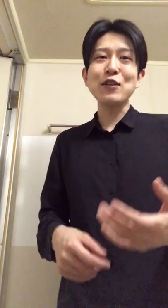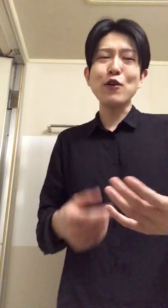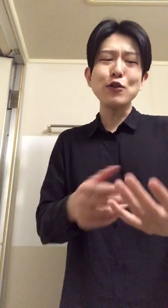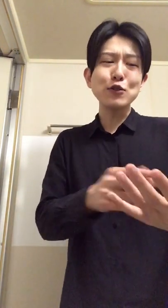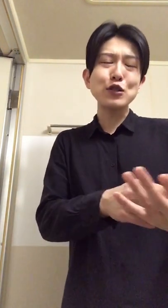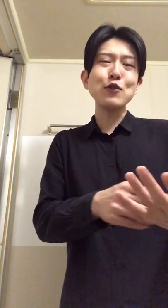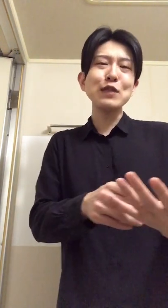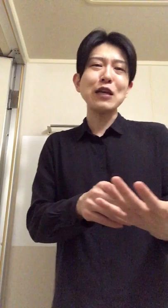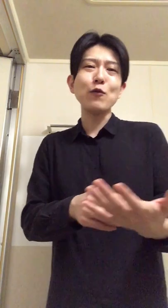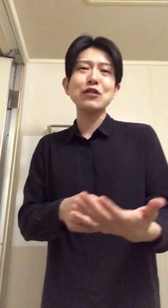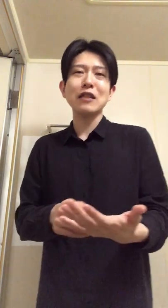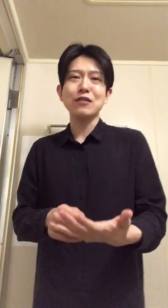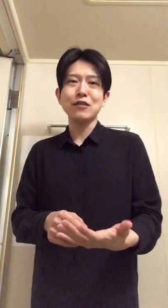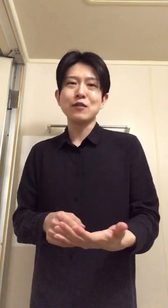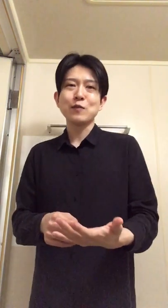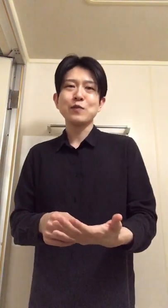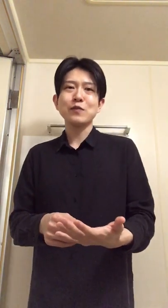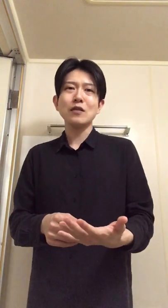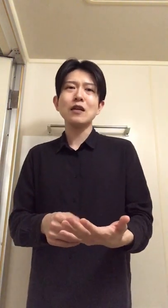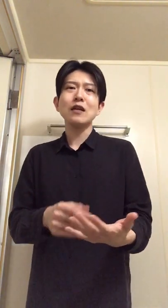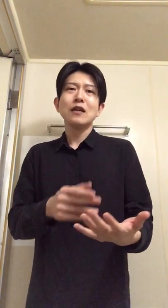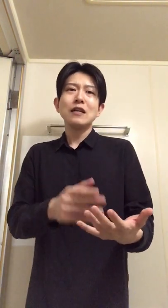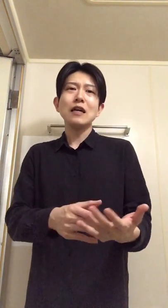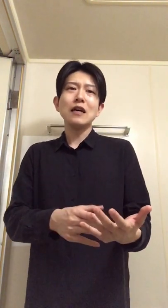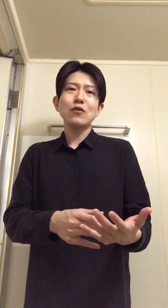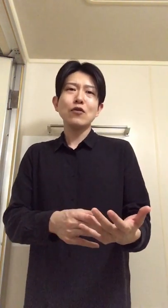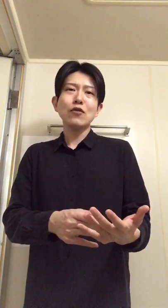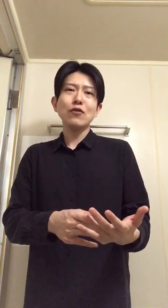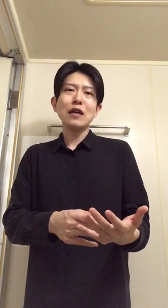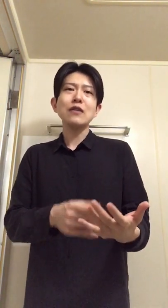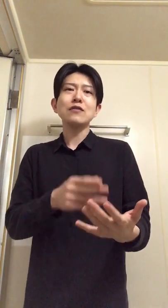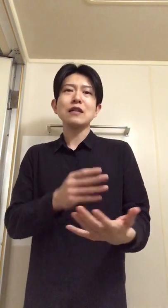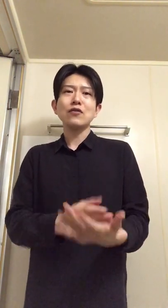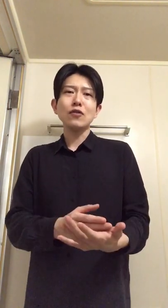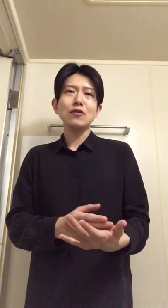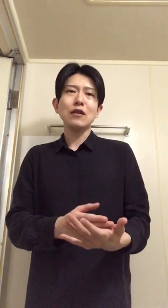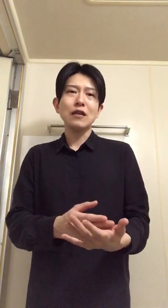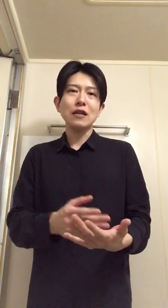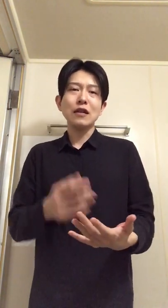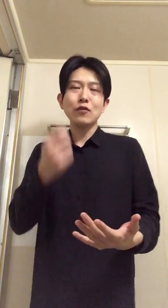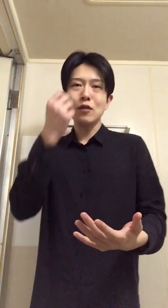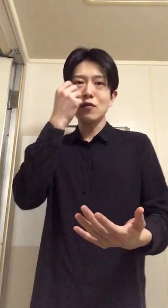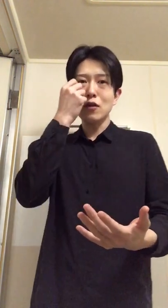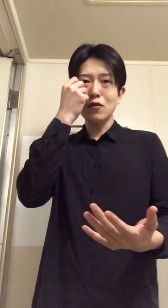よって思っちゃうって思